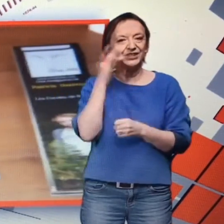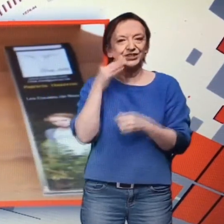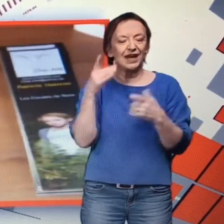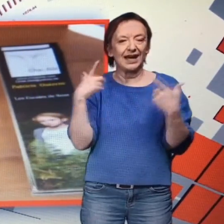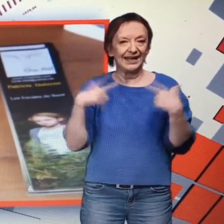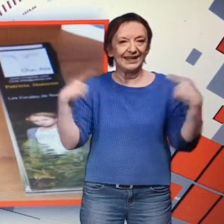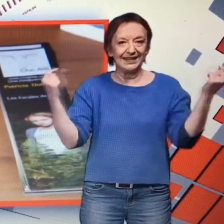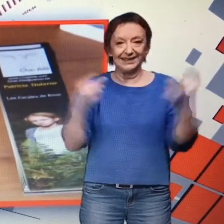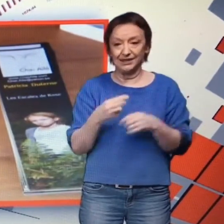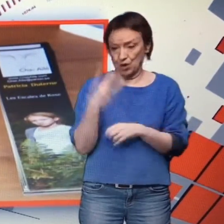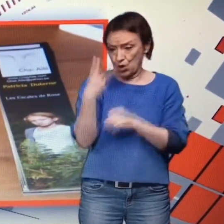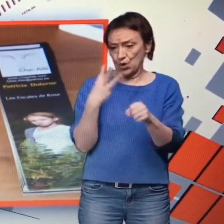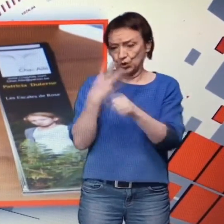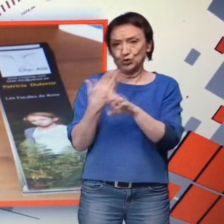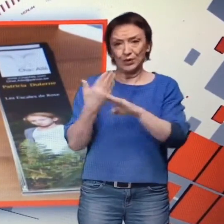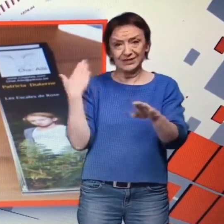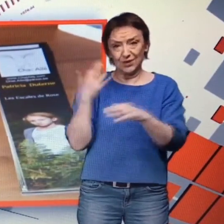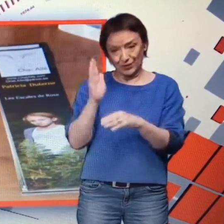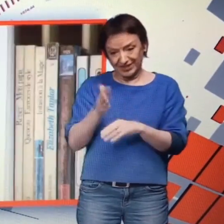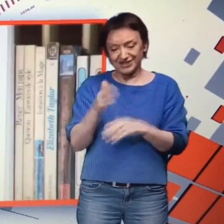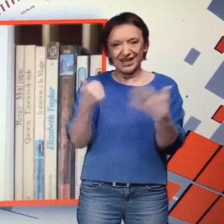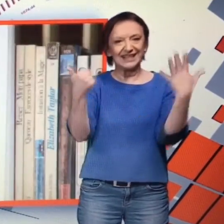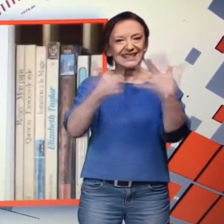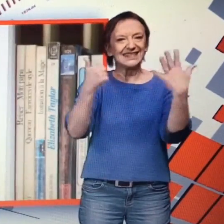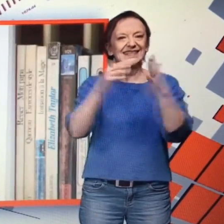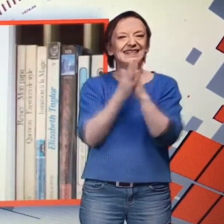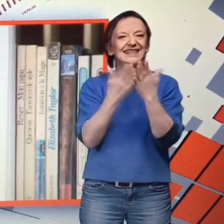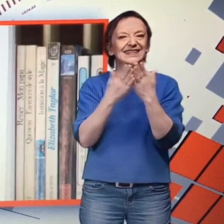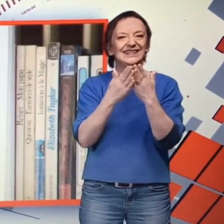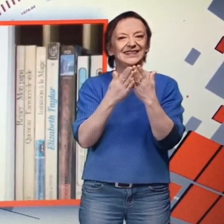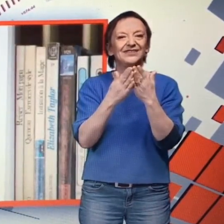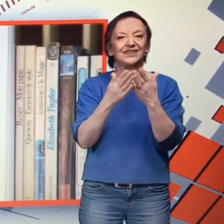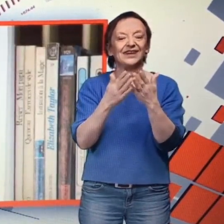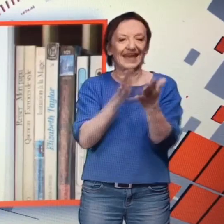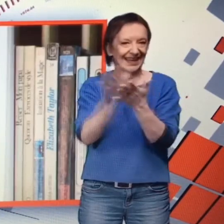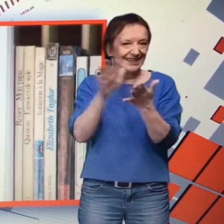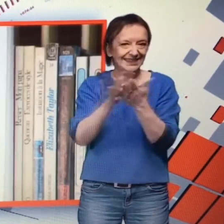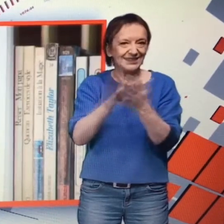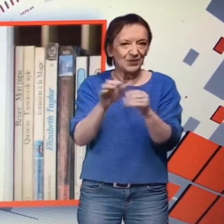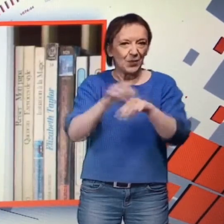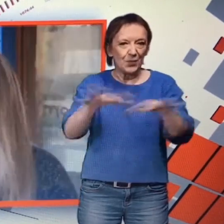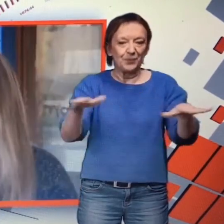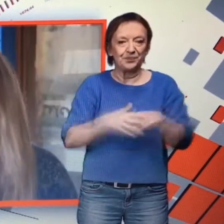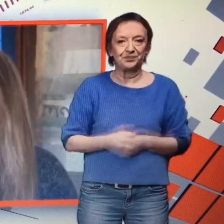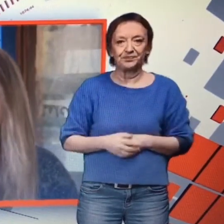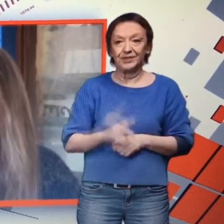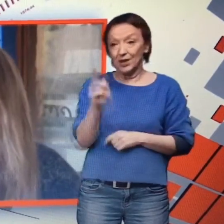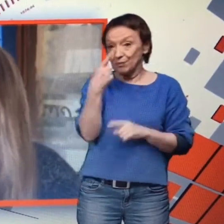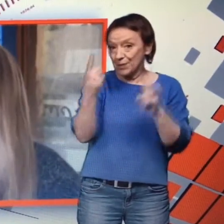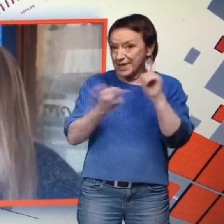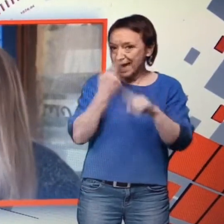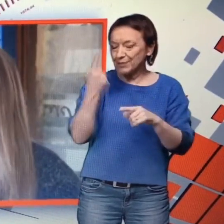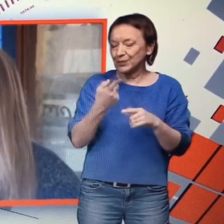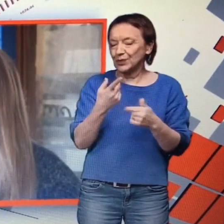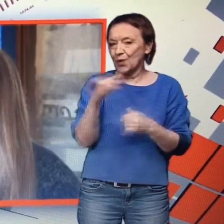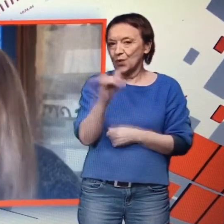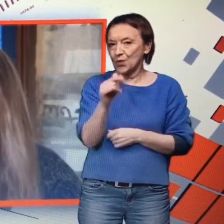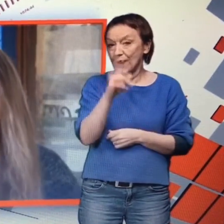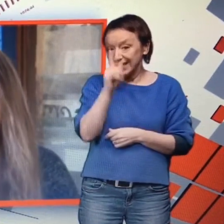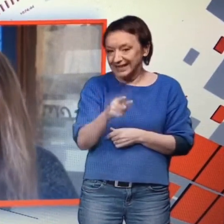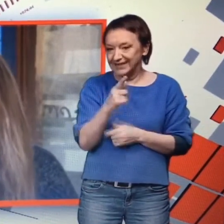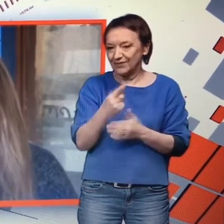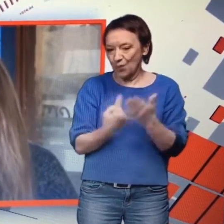ont déjà été édités. Alors le premier point commun, c'était le fait qu'ils venaient de la région, d'Amurois. Ensuite, ça s'est élargi sur